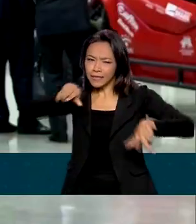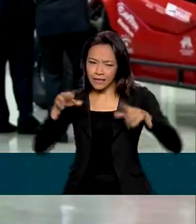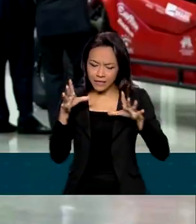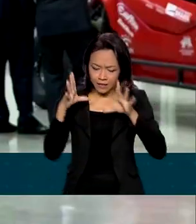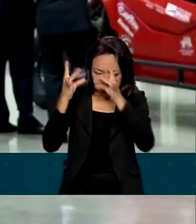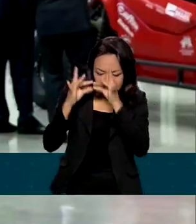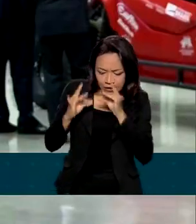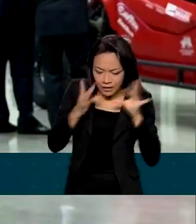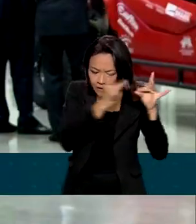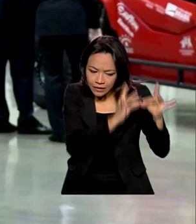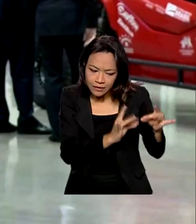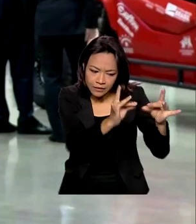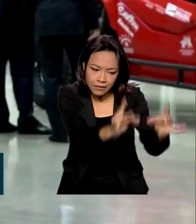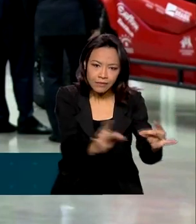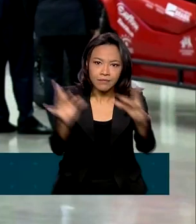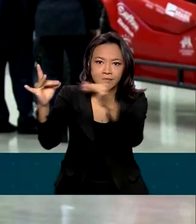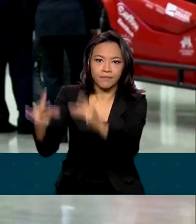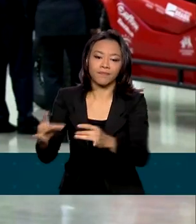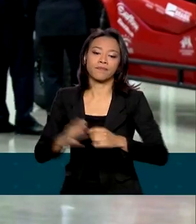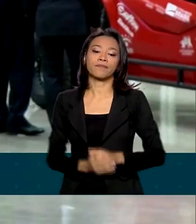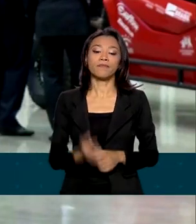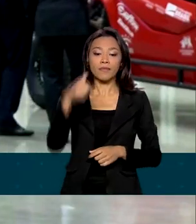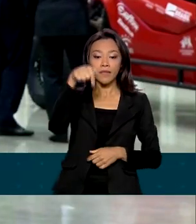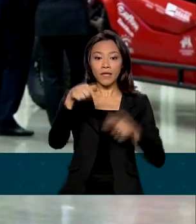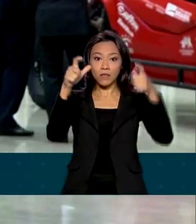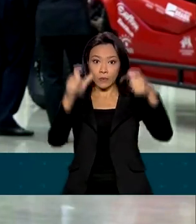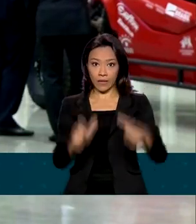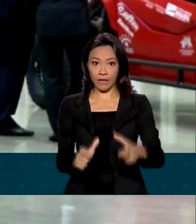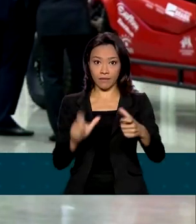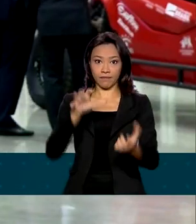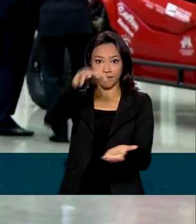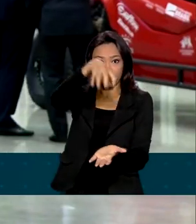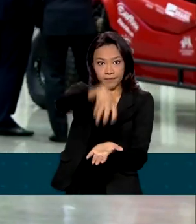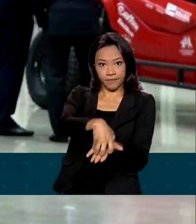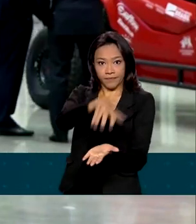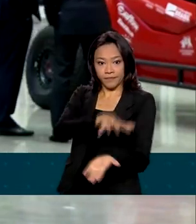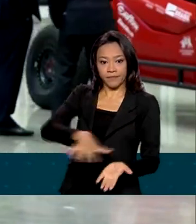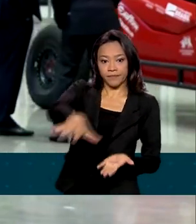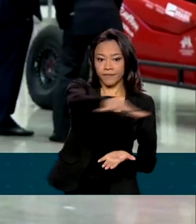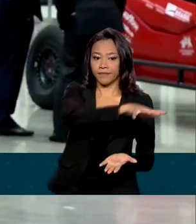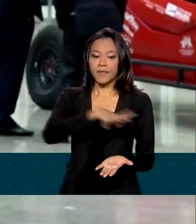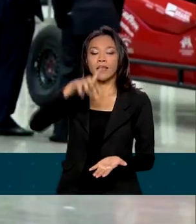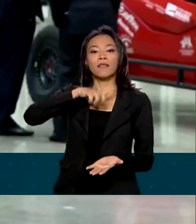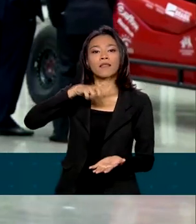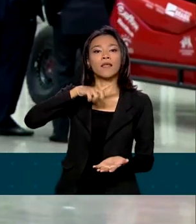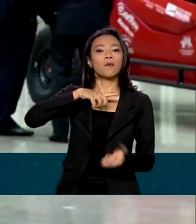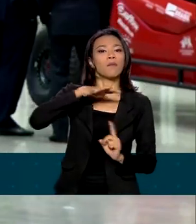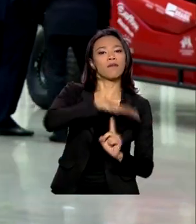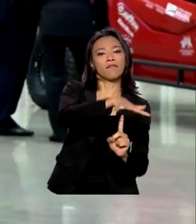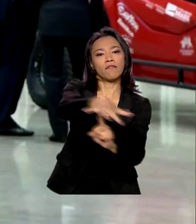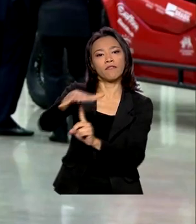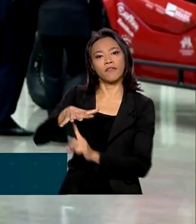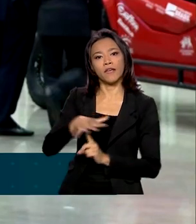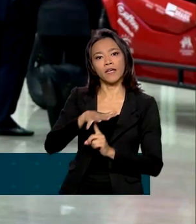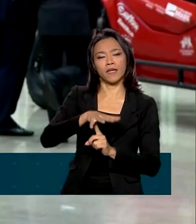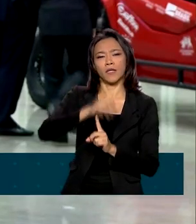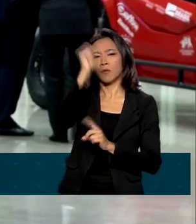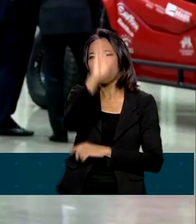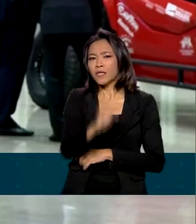E aqui em Campinas, no CNPEN, acontece também a Feira Brasileira do Nióbio, um minério